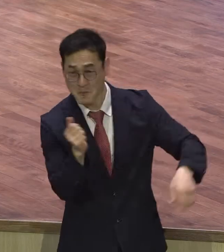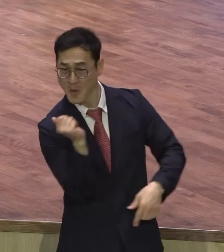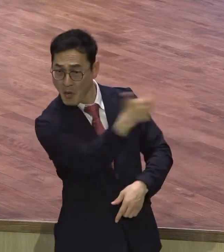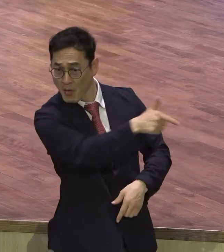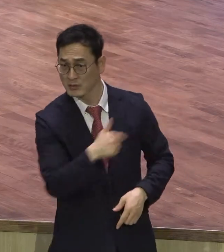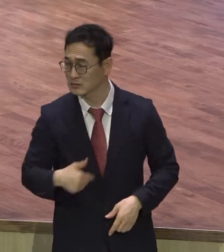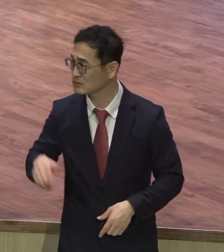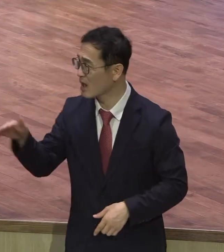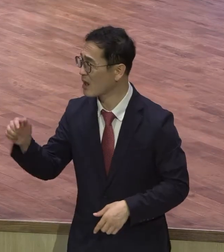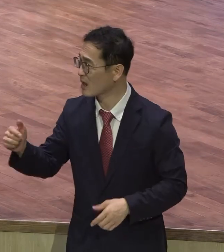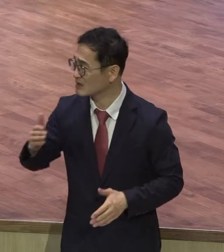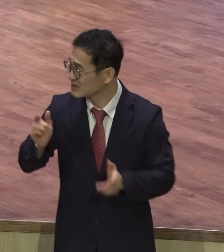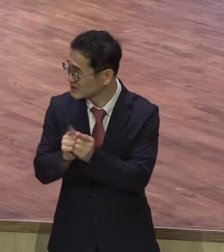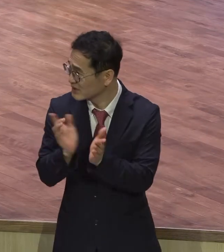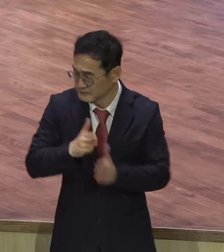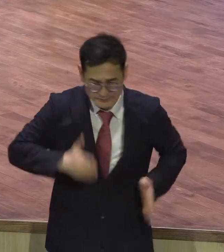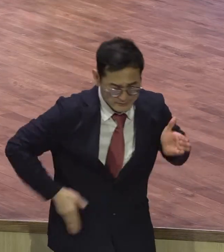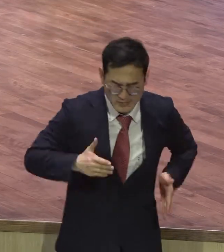초월한 이 치유를 믿었던 겁니다.